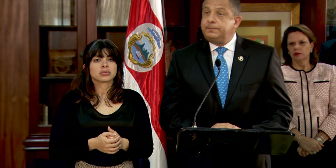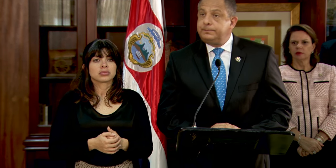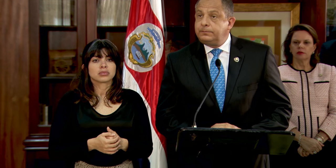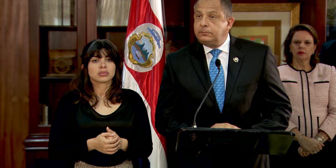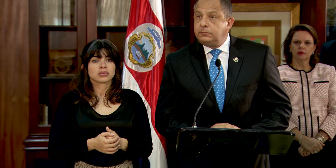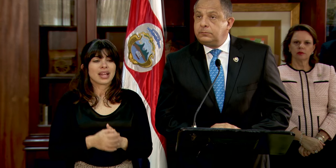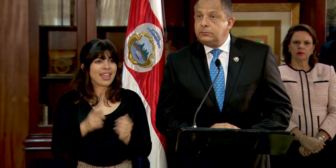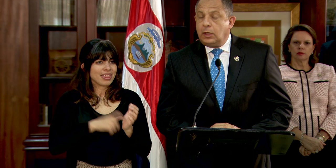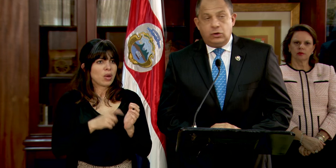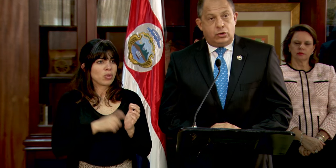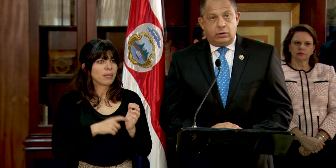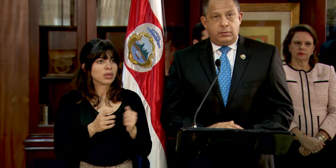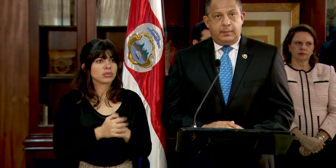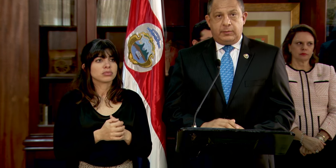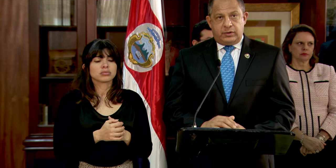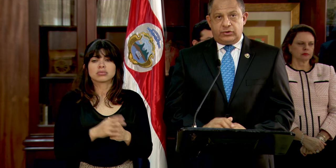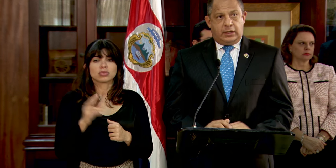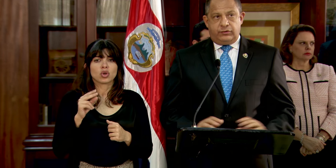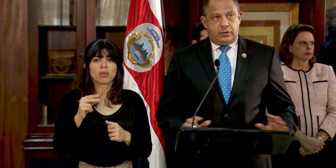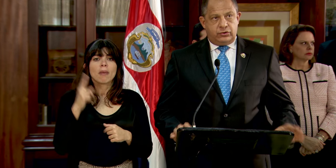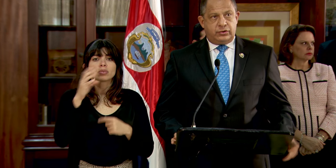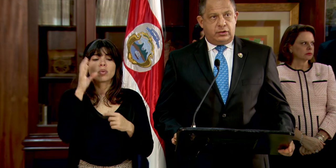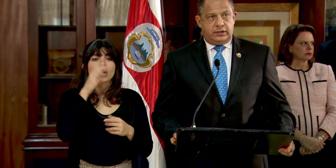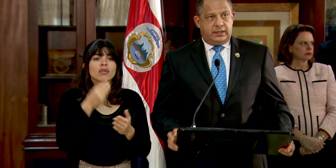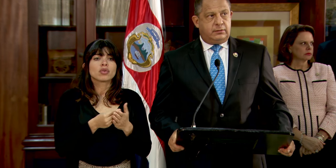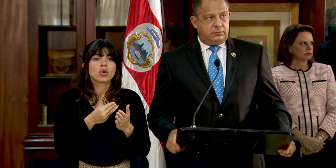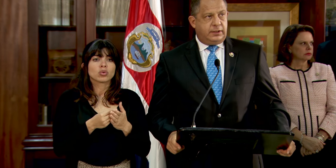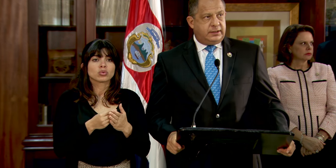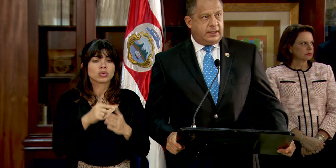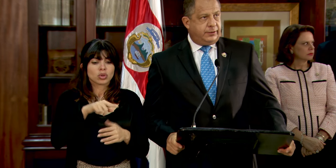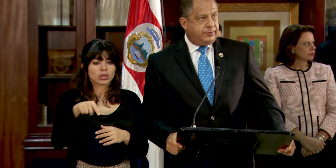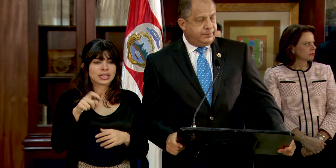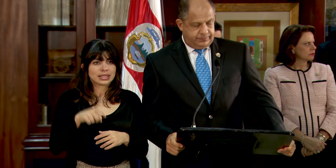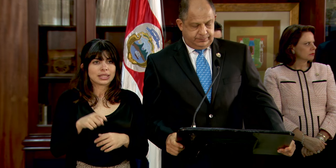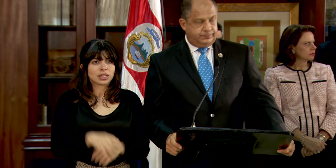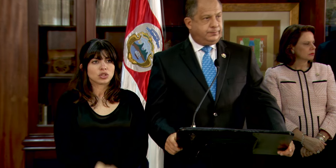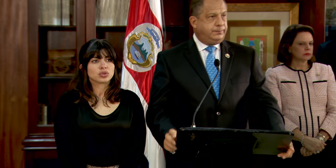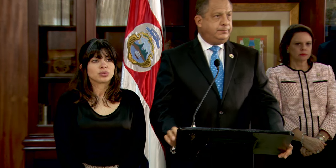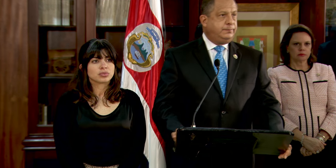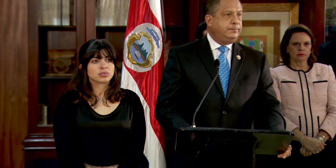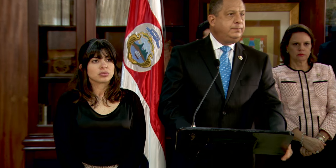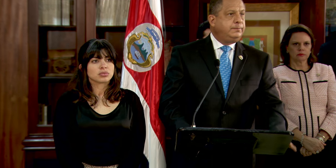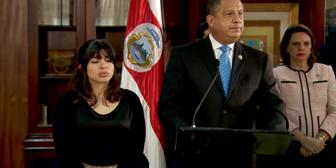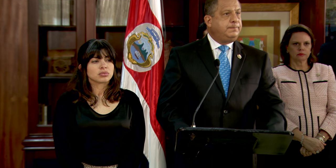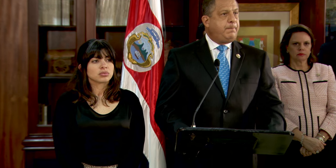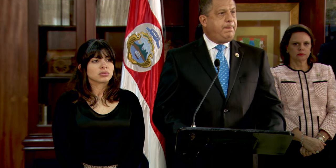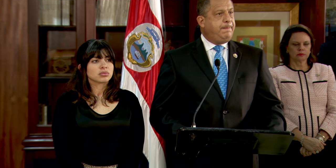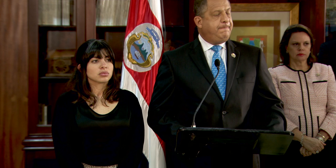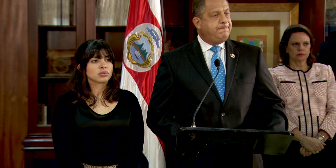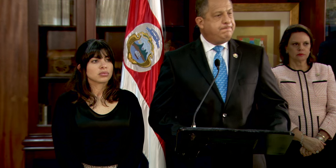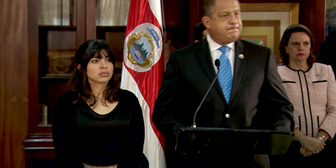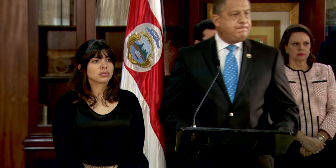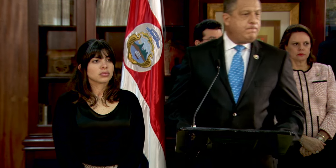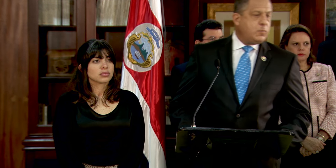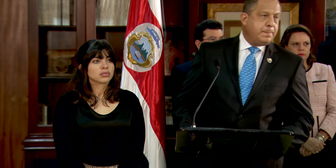No, no, vamos a buscar los recursos de donde sean necesarios. Sofía de amelerrua.com